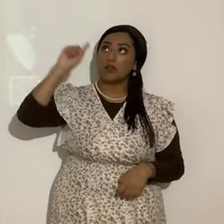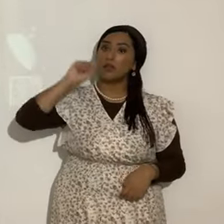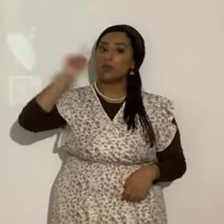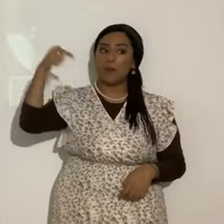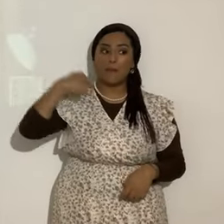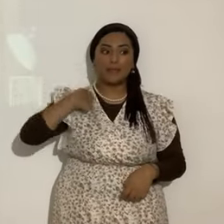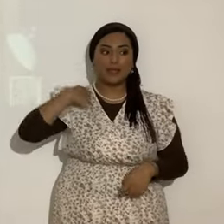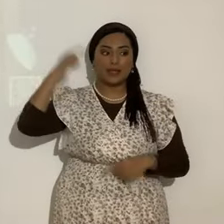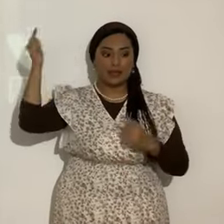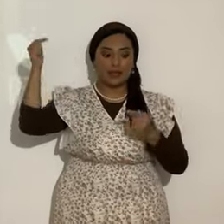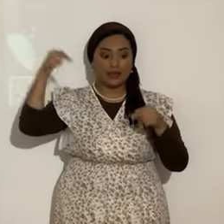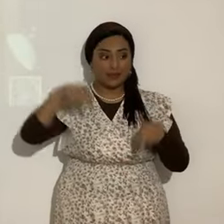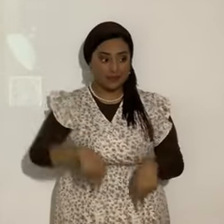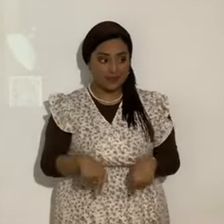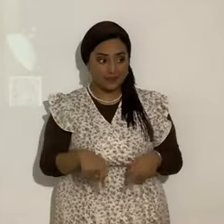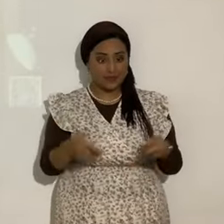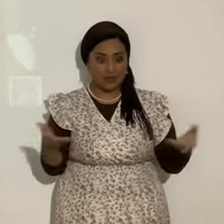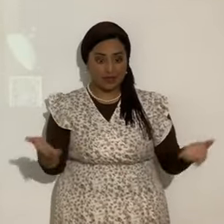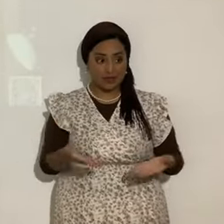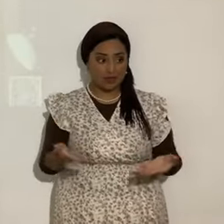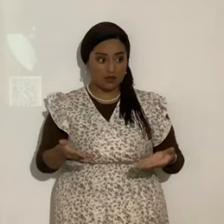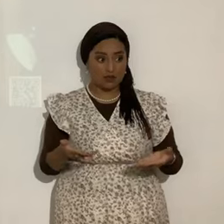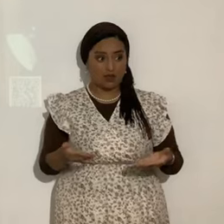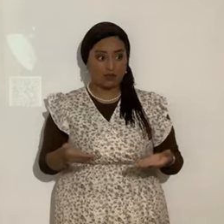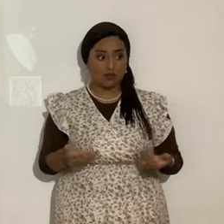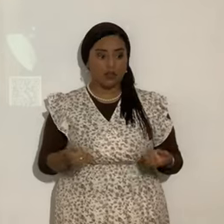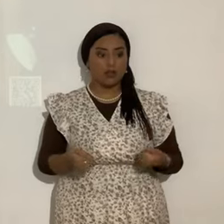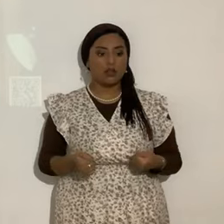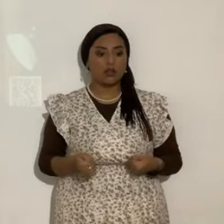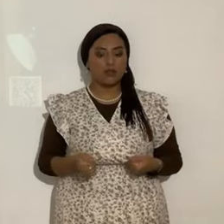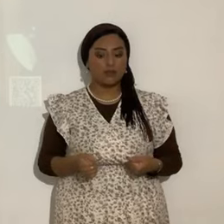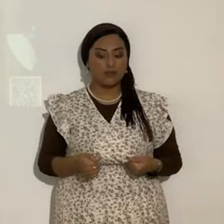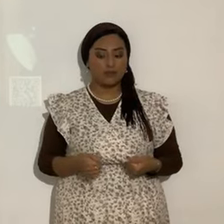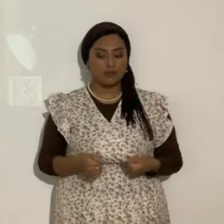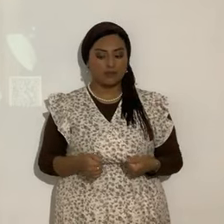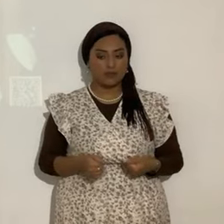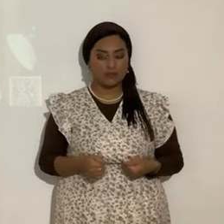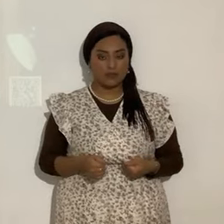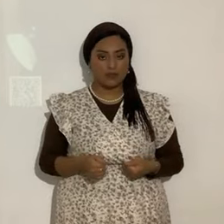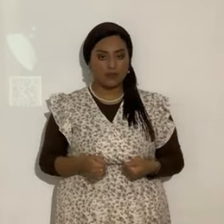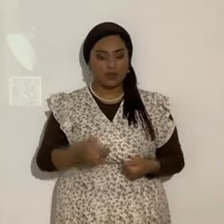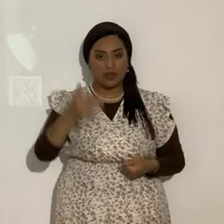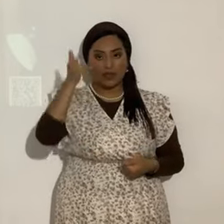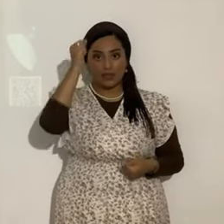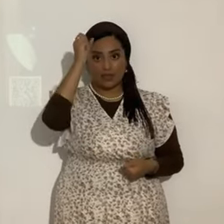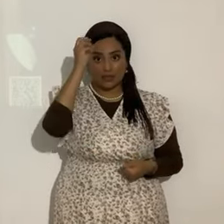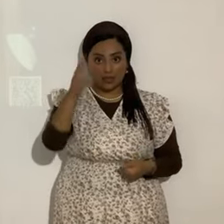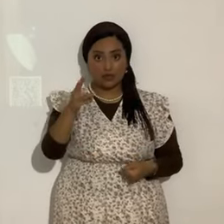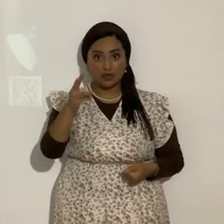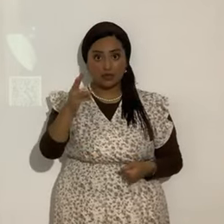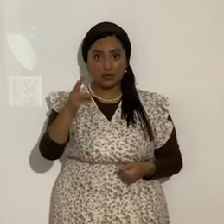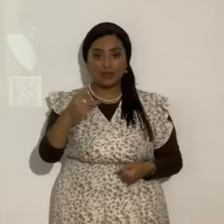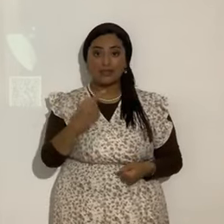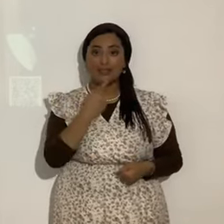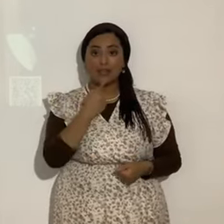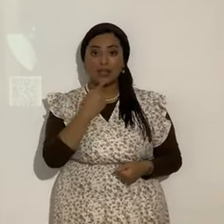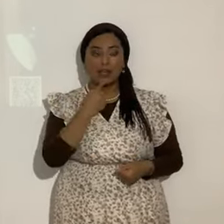él es la palabra ¿de acuerdo? entonces Yahshua reafirma que Yahweh lo envió